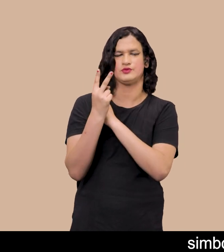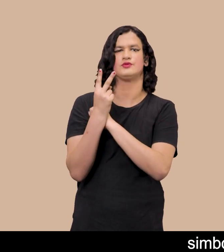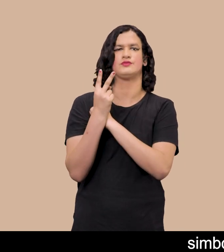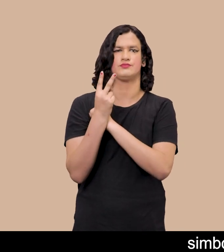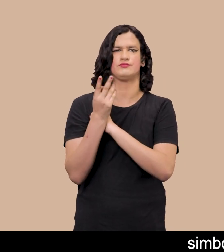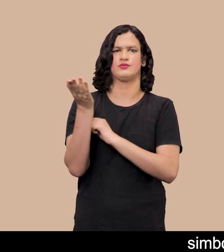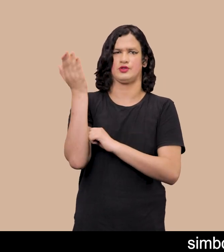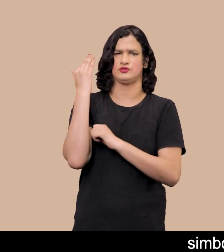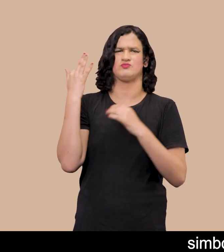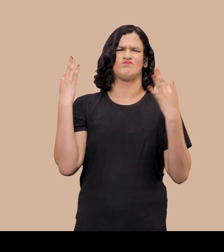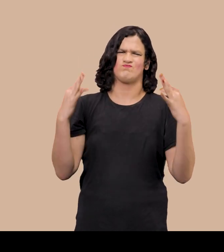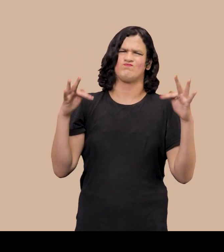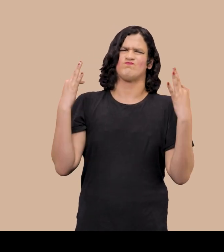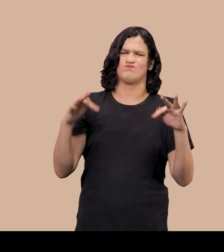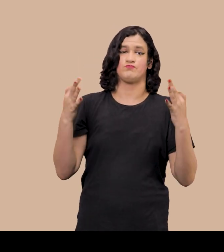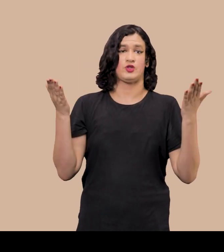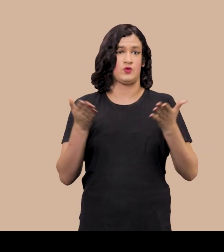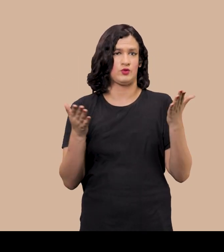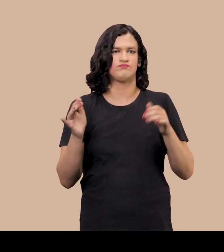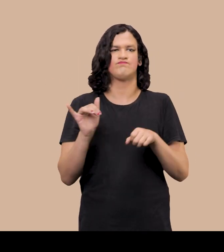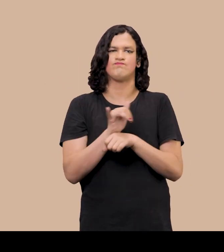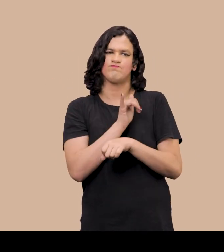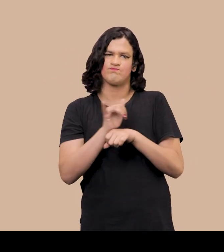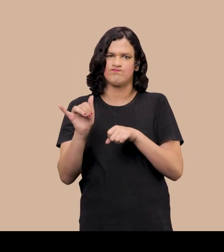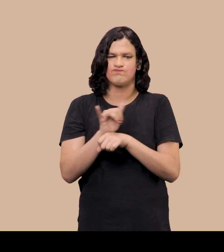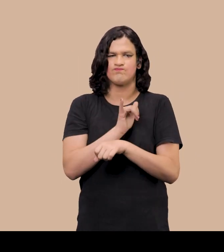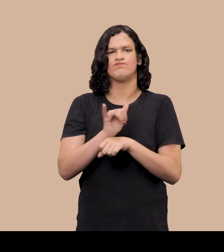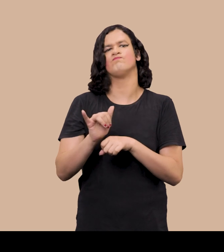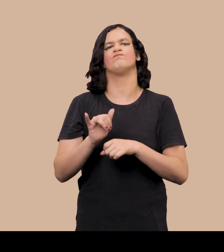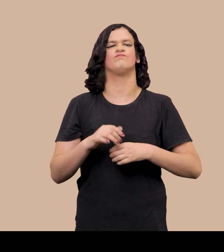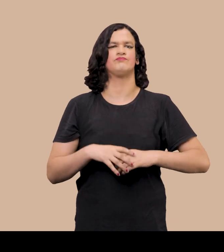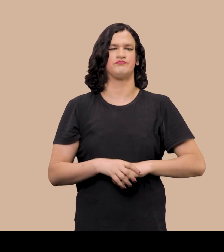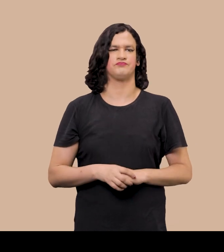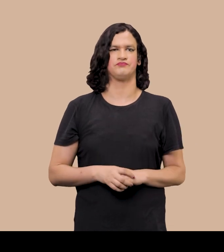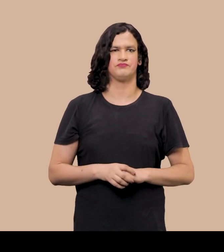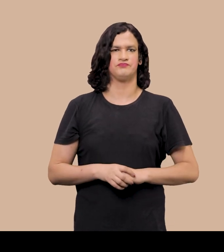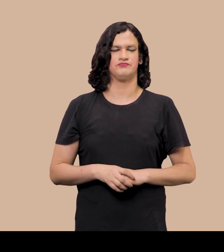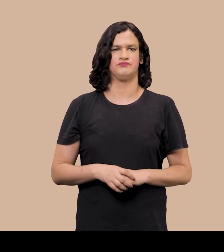O que já foi machucado um dia E já está passando por uma reparação